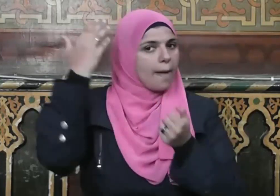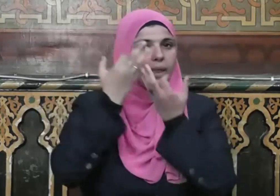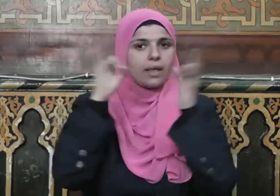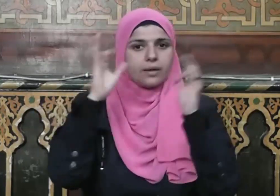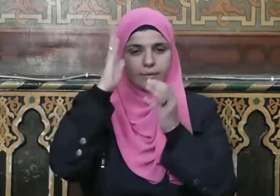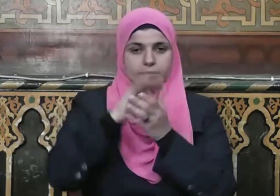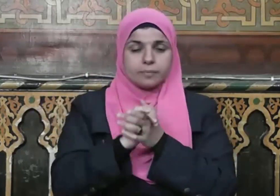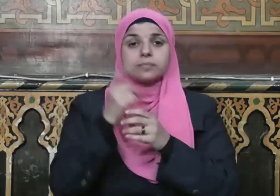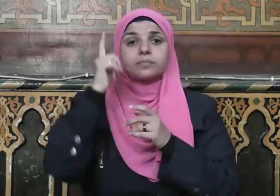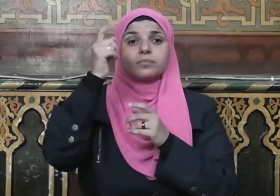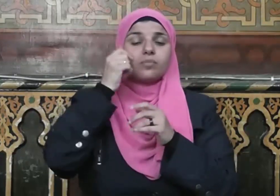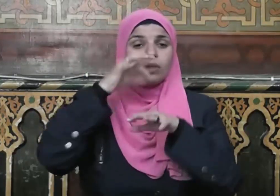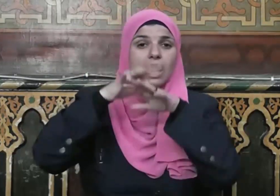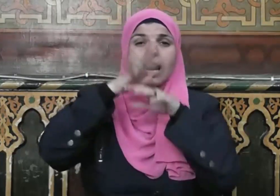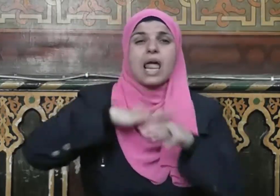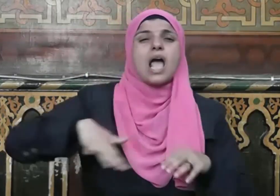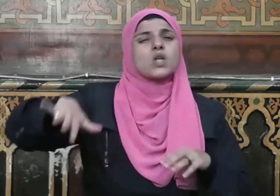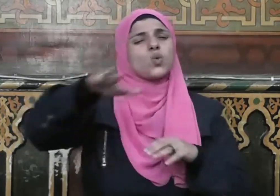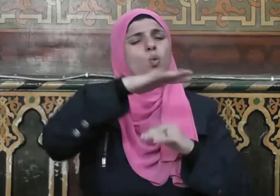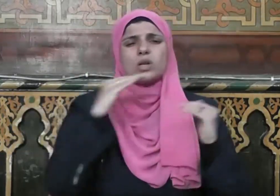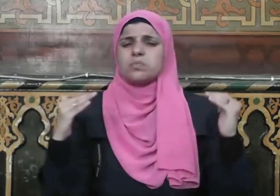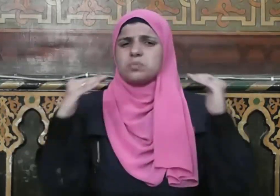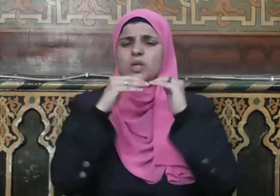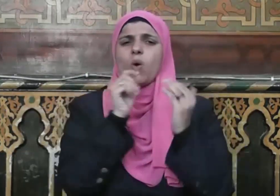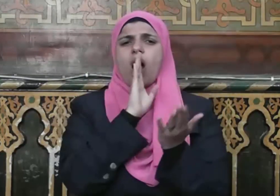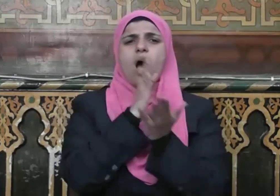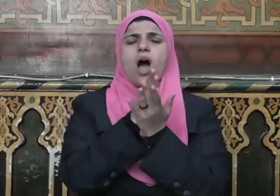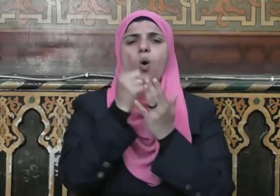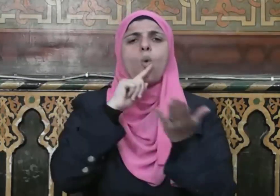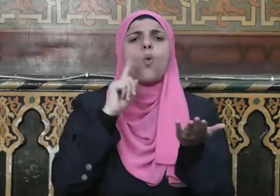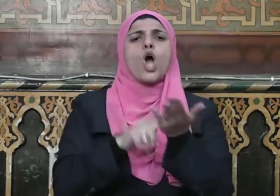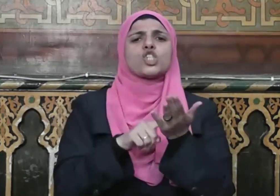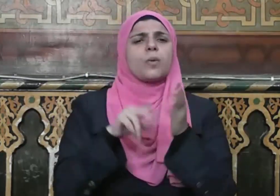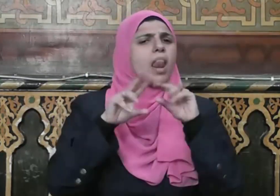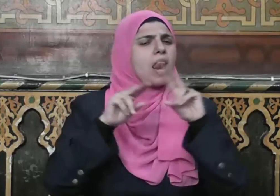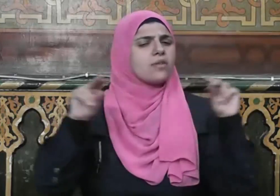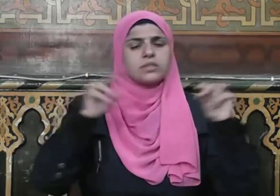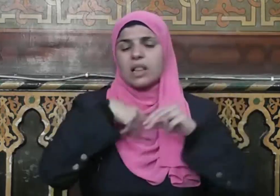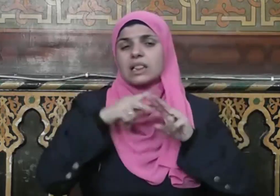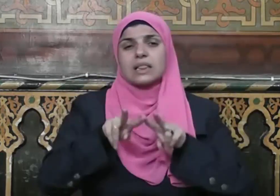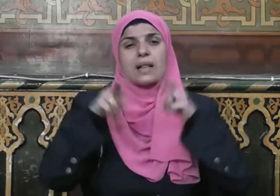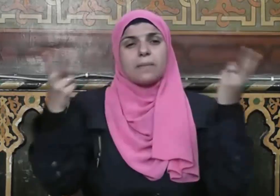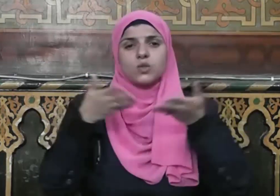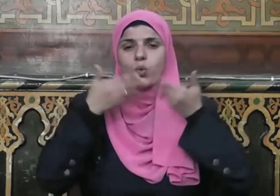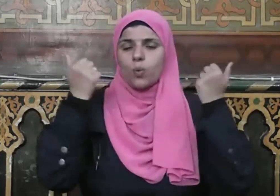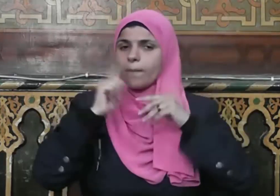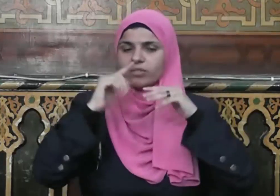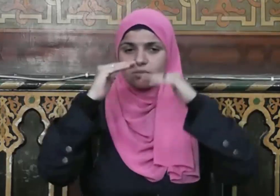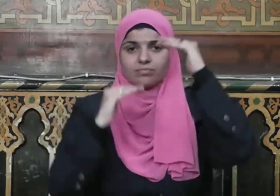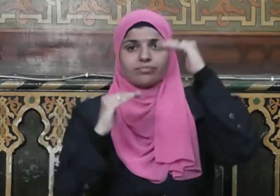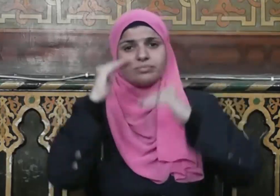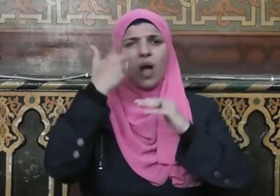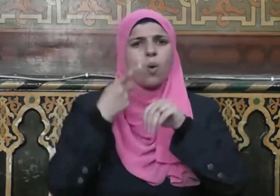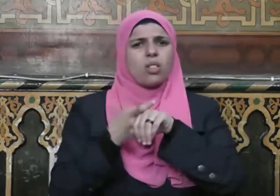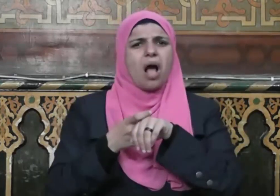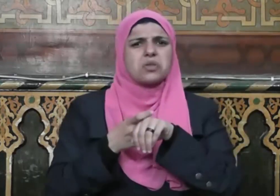خبير فالناس جميعا سواسية في الحقوق والواجبات دون تمييز طبقي أو